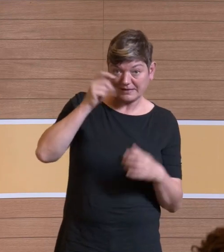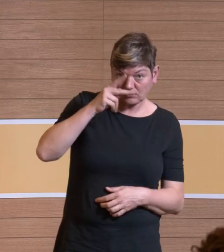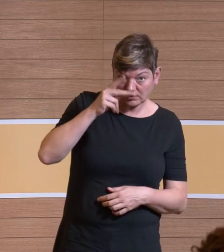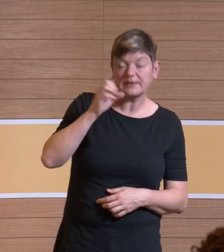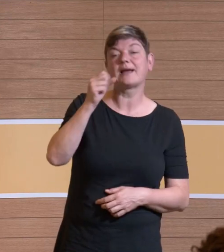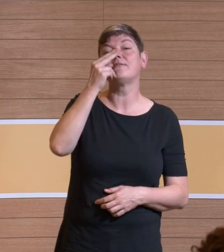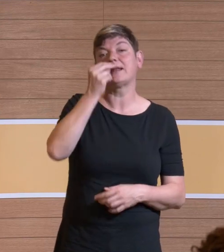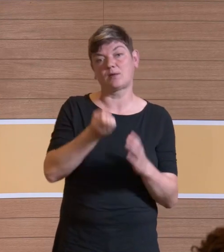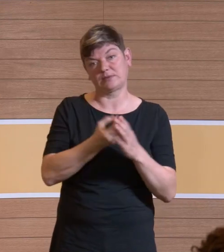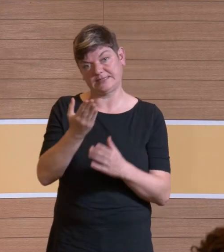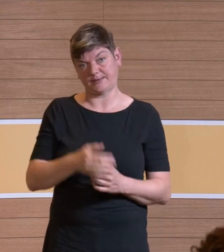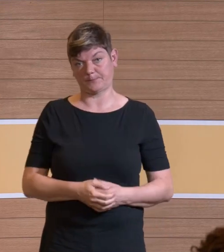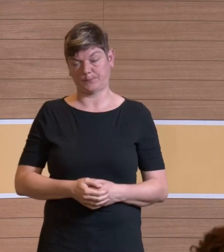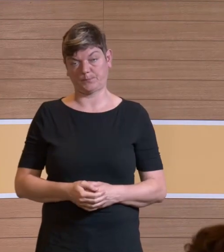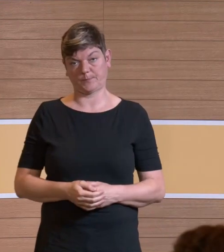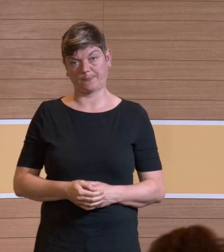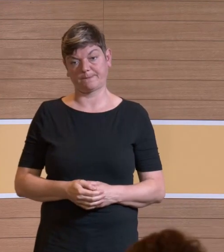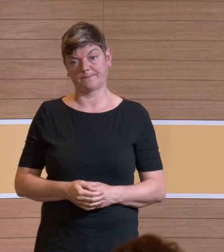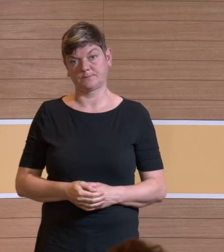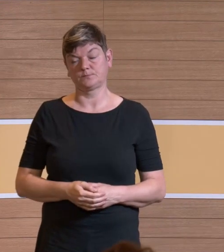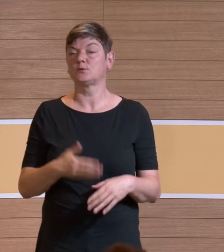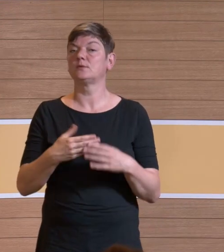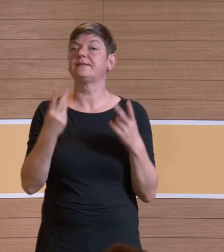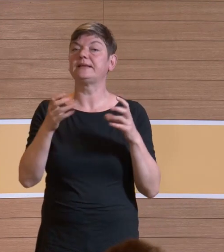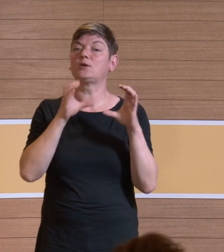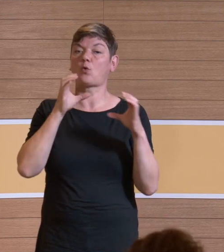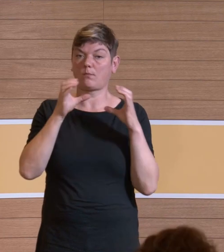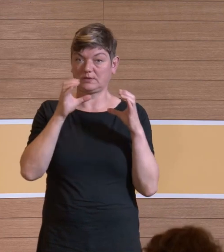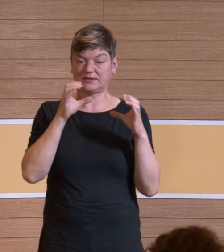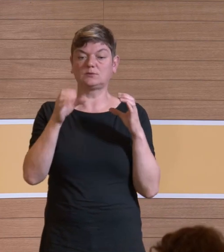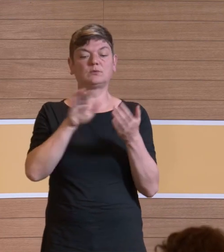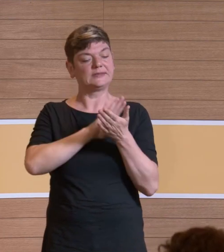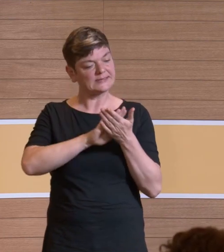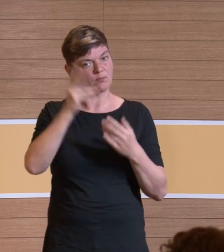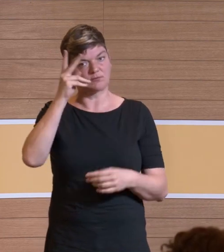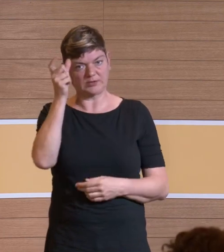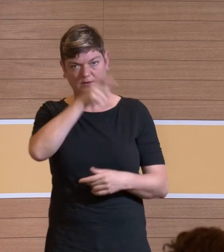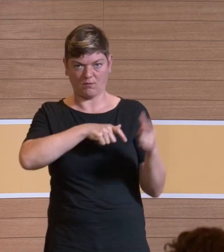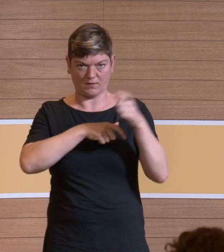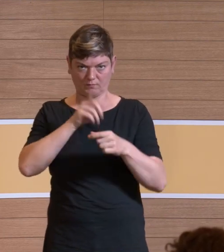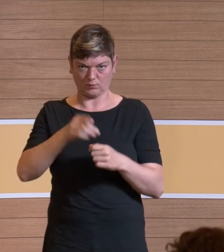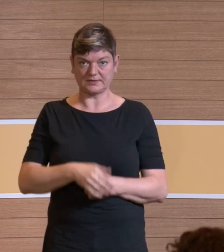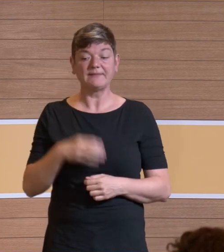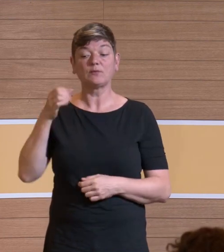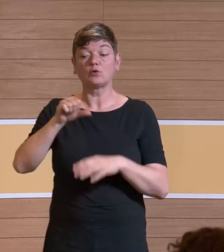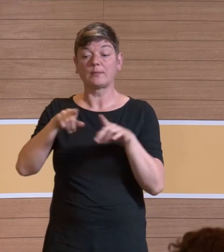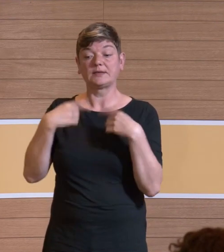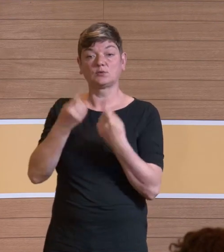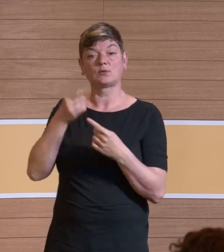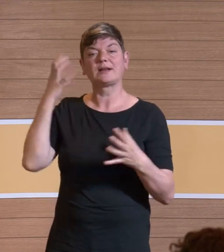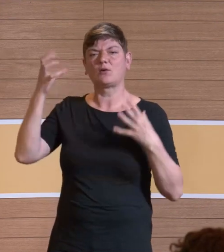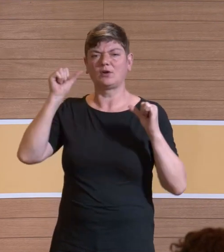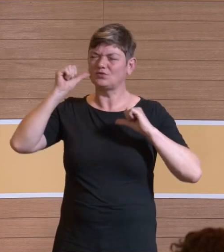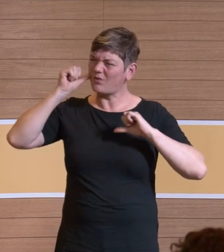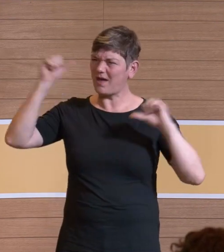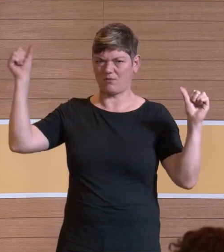passieren. Und die Kommunikation ist ein entscheidender Punkt. Wenn die Geräusche im OP-Raum so hoch sind, dass ich mich eben